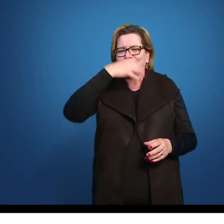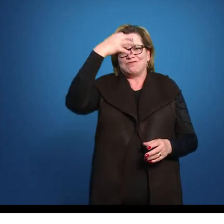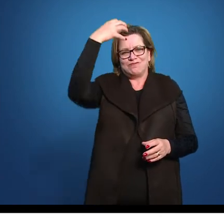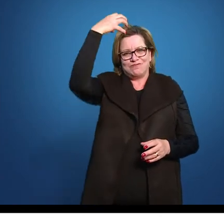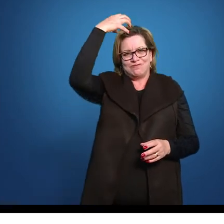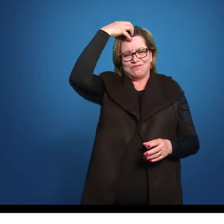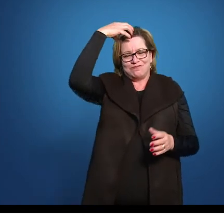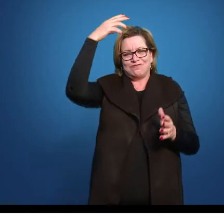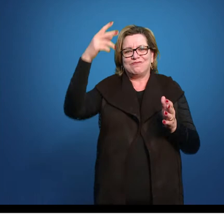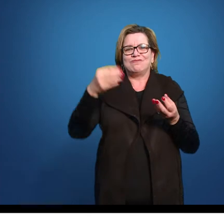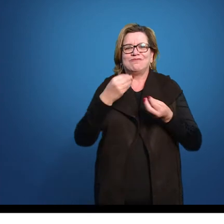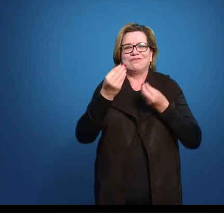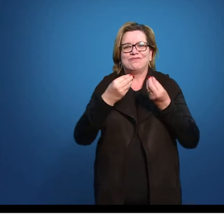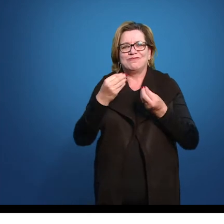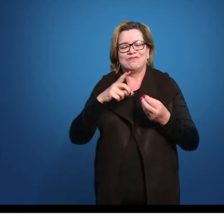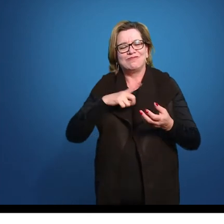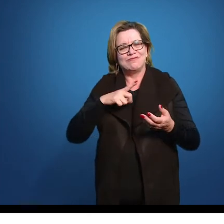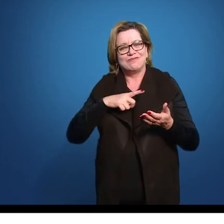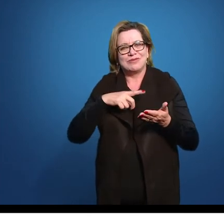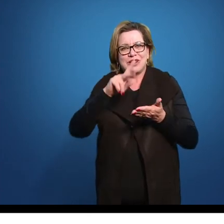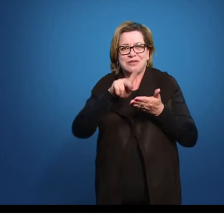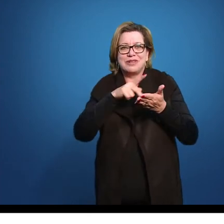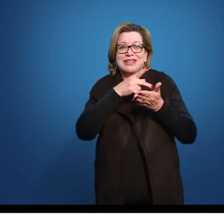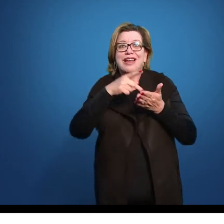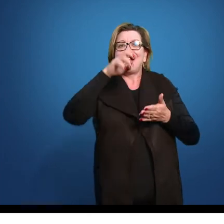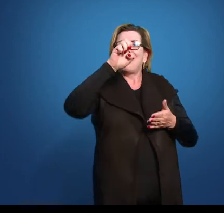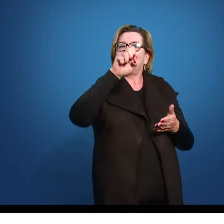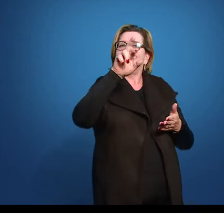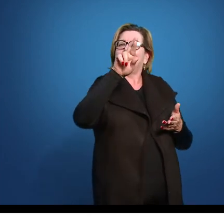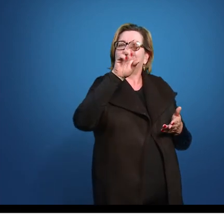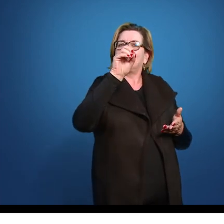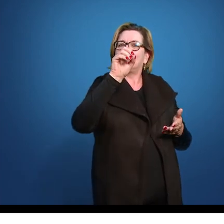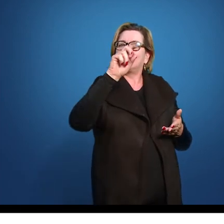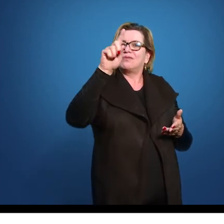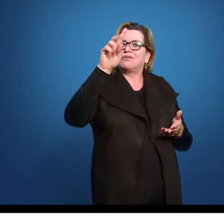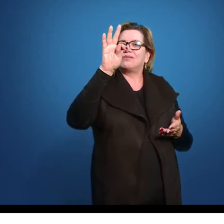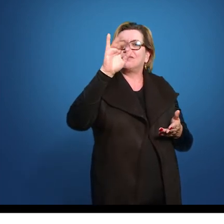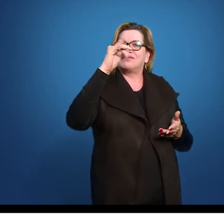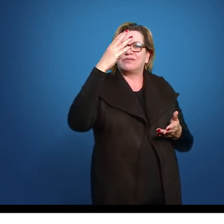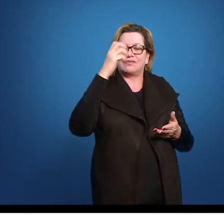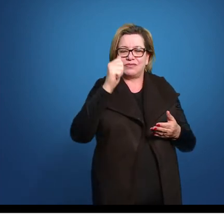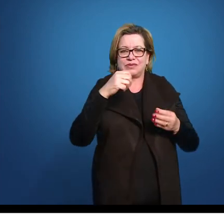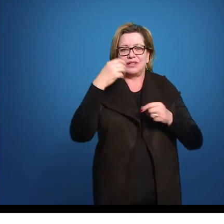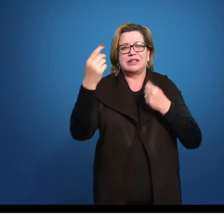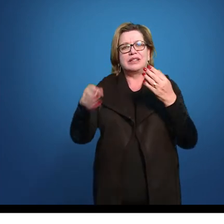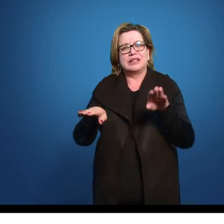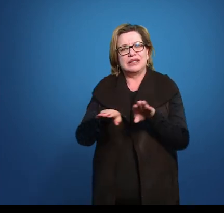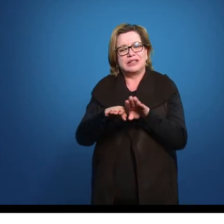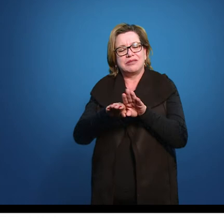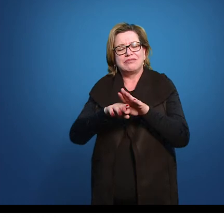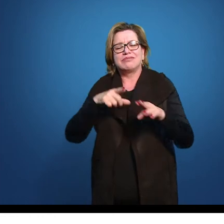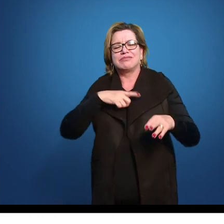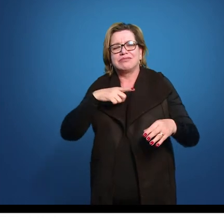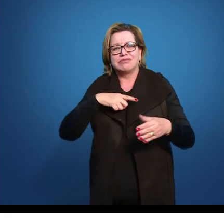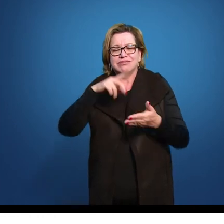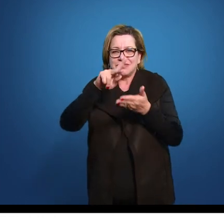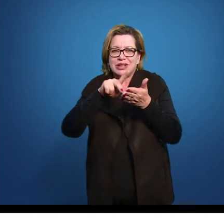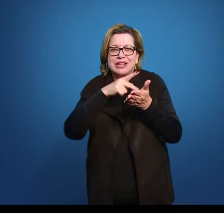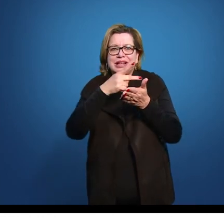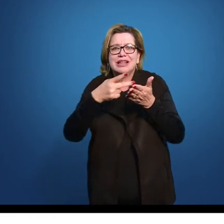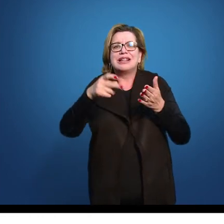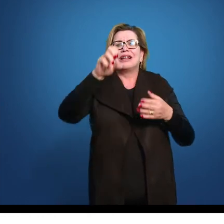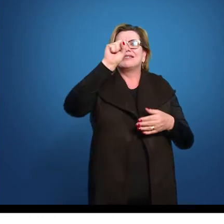Cristã A gente tem uma poesia Erótica Lírica E a gente tem também A poesia satírica Em que ele vai